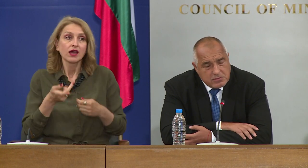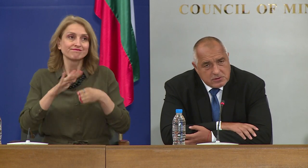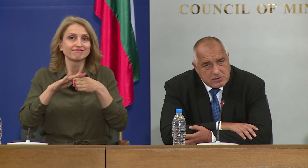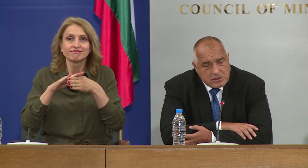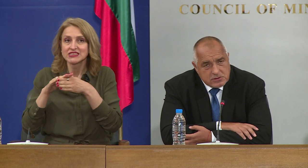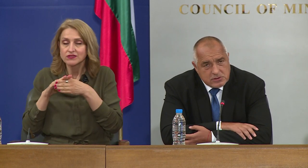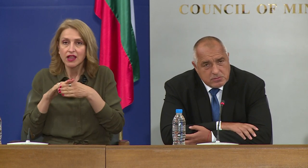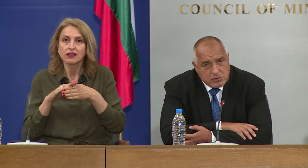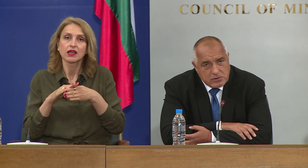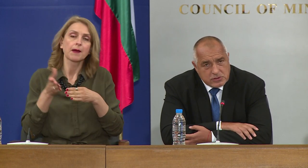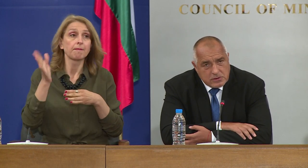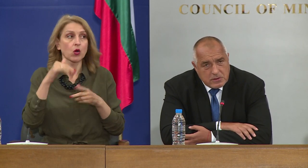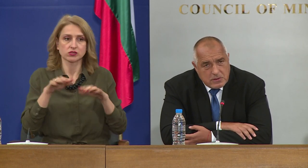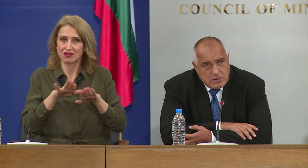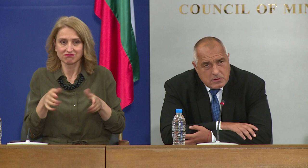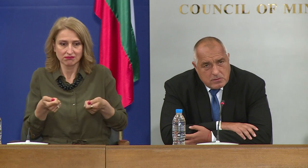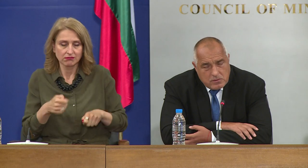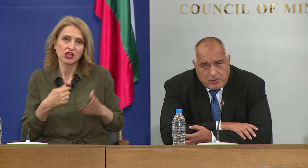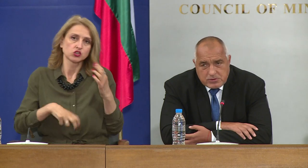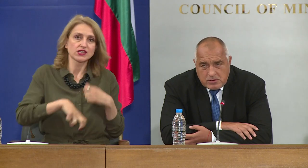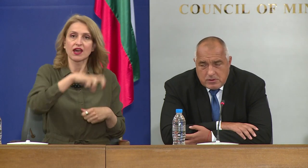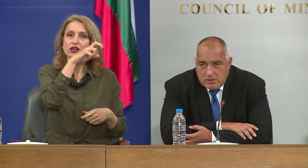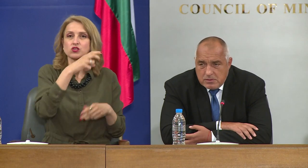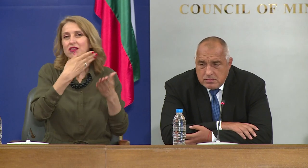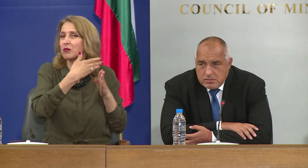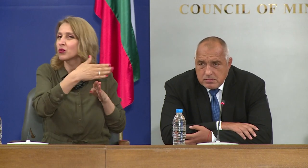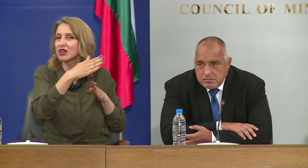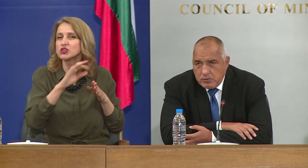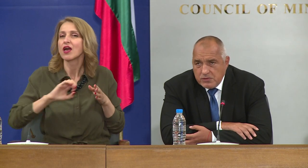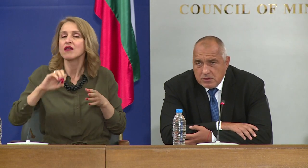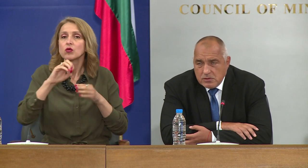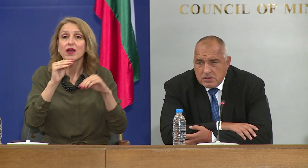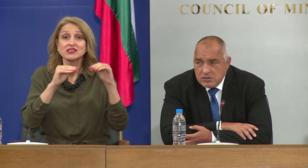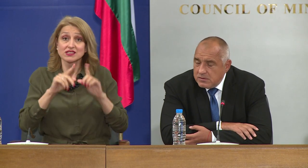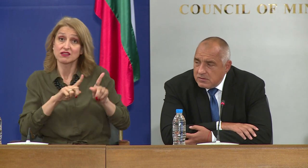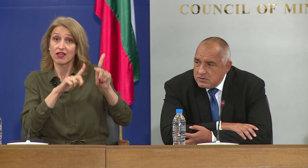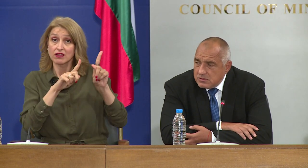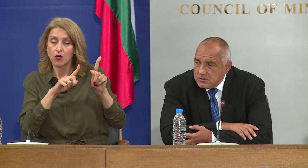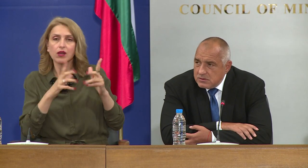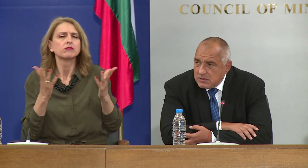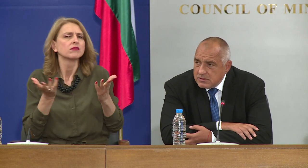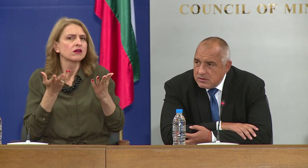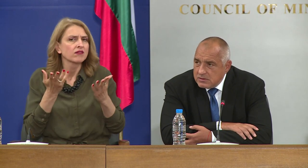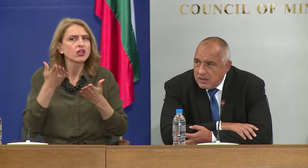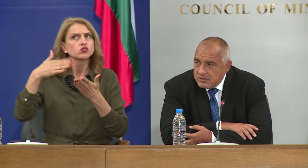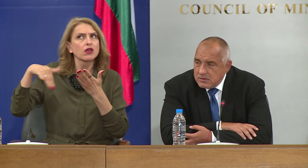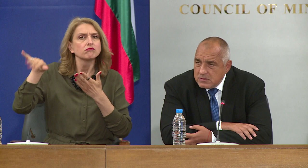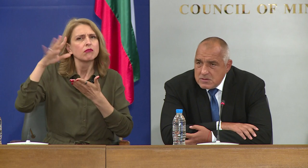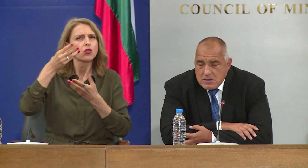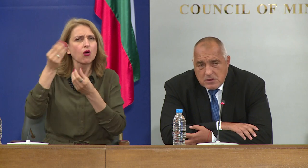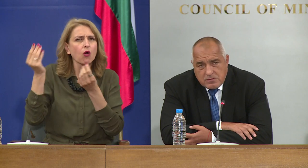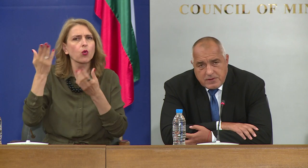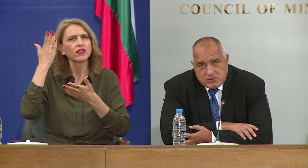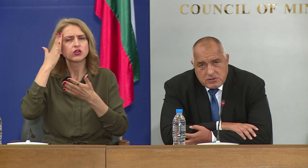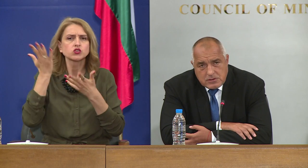извините, после ще се кача и ще продължа. Но в общи линии половината от държавите вече са се изказали. Знаеме за